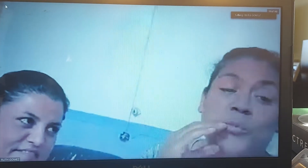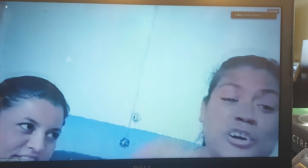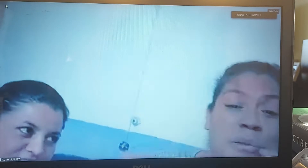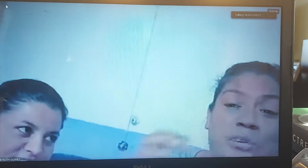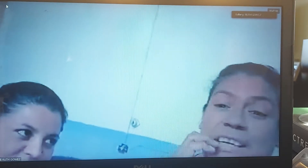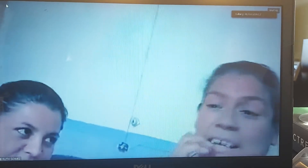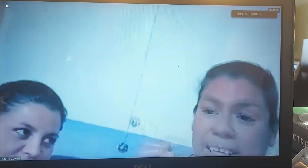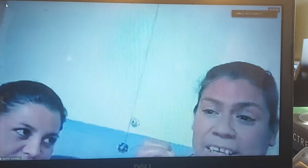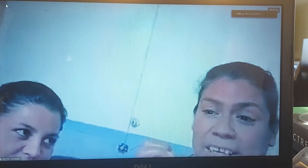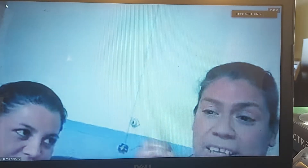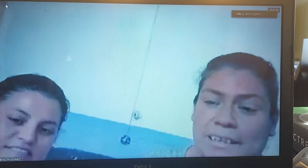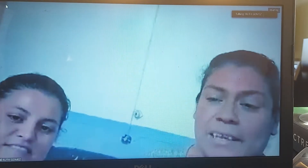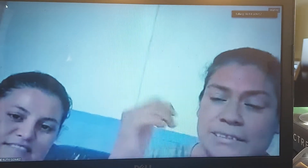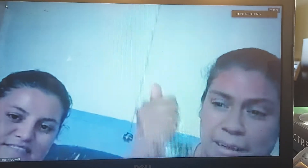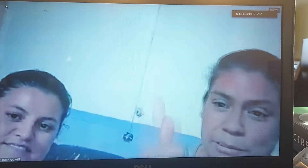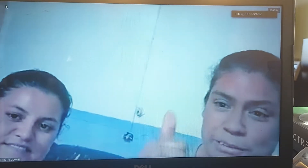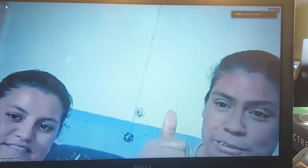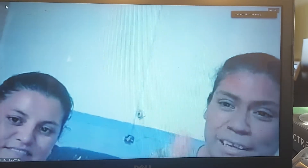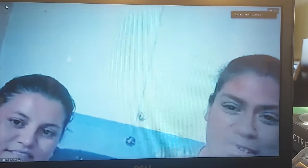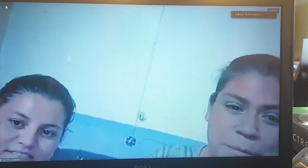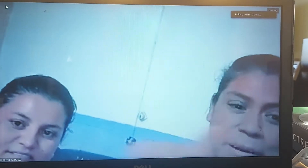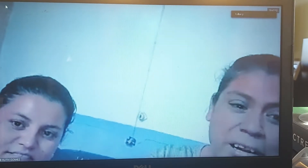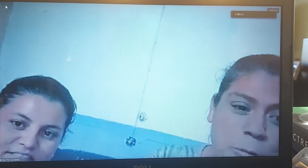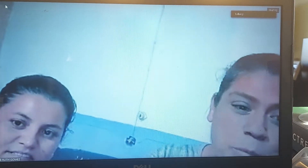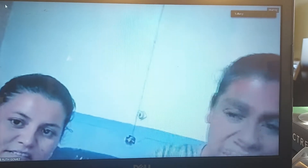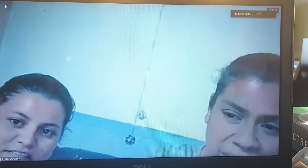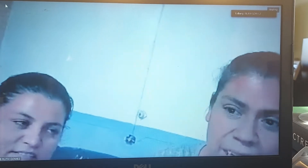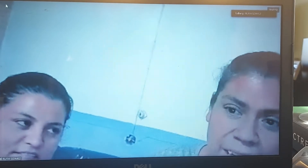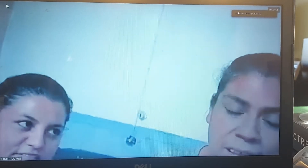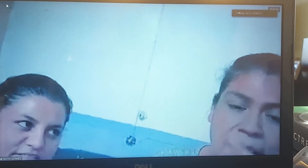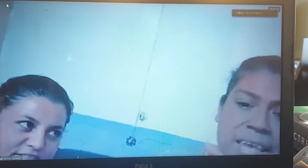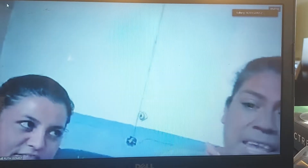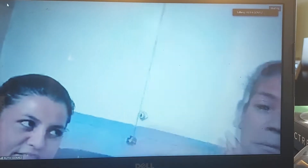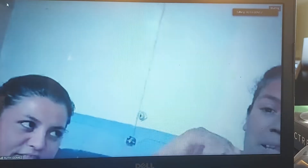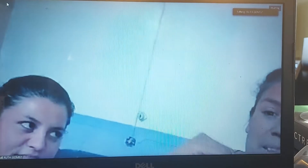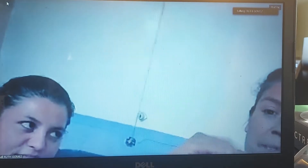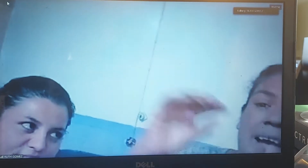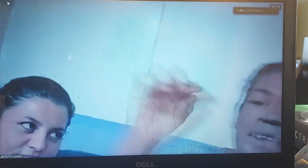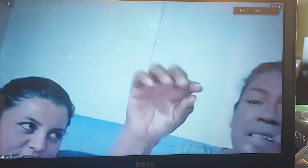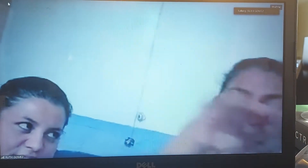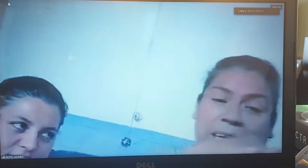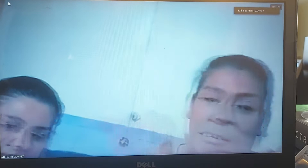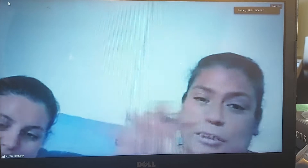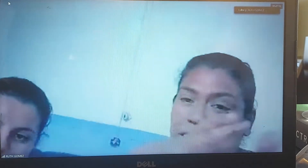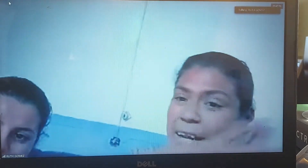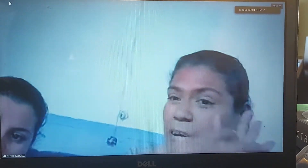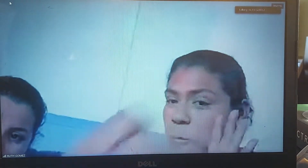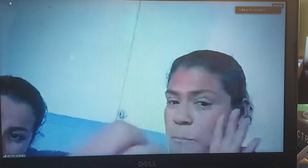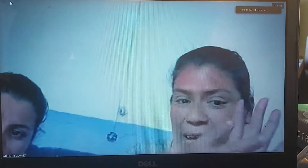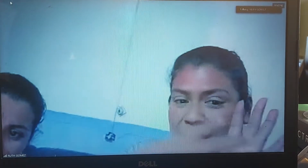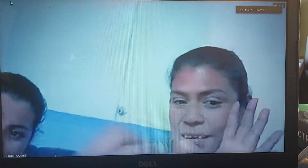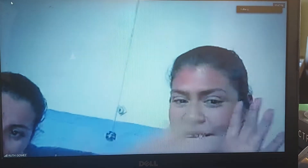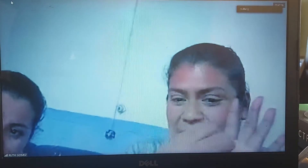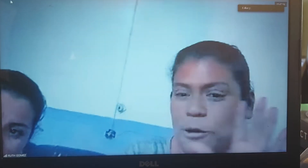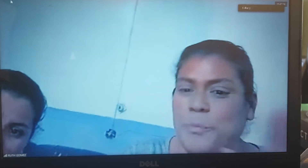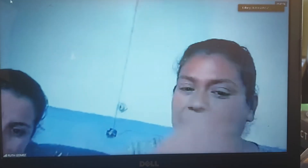comunicadas, estábamos siempre con mensaje, ella me mandaba toda la copia, la copia de